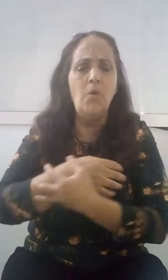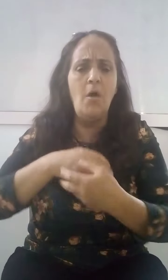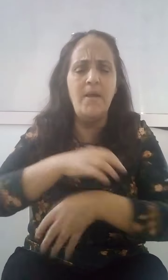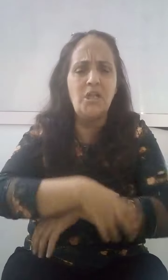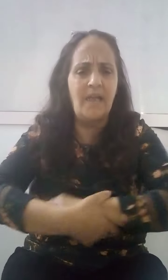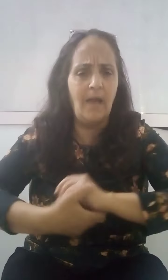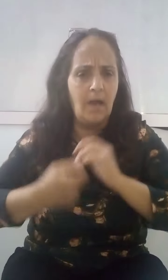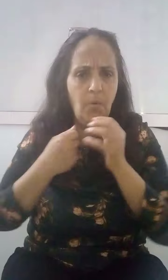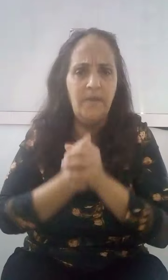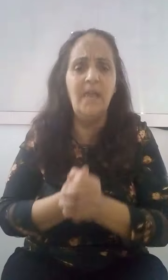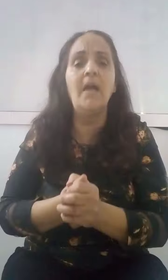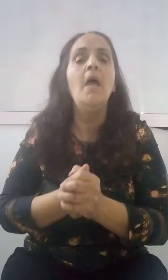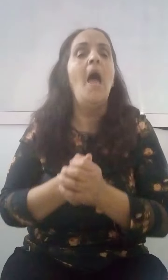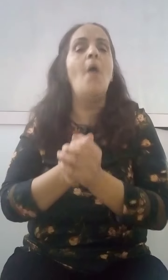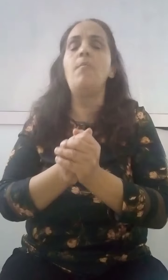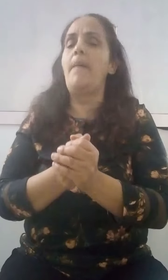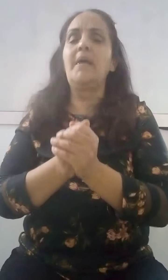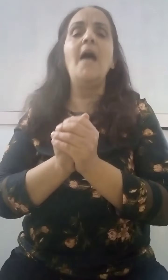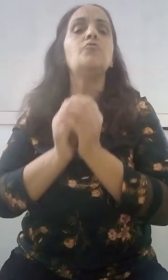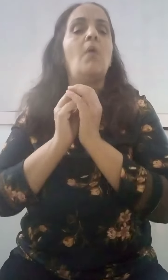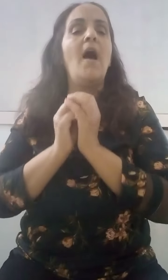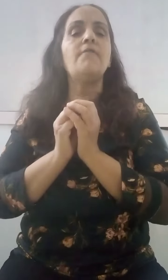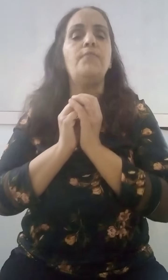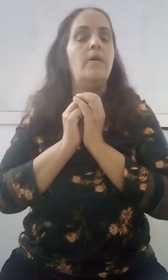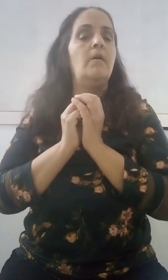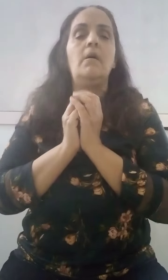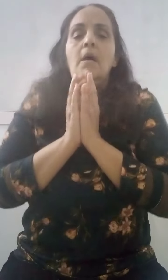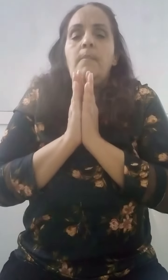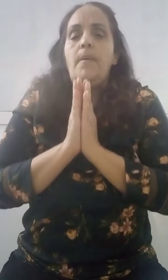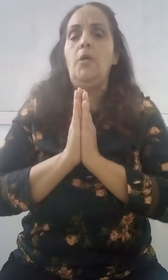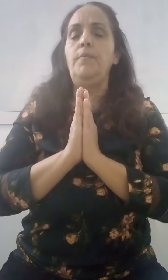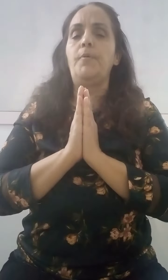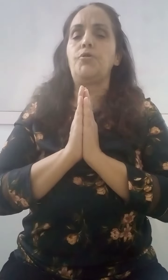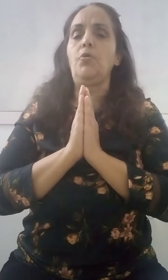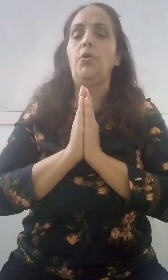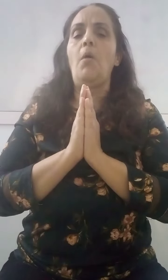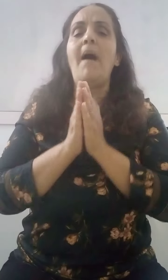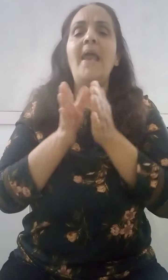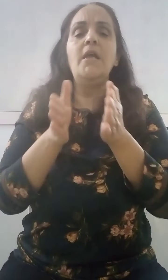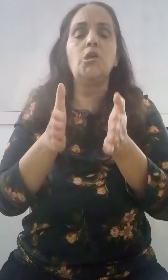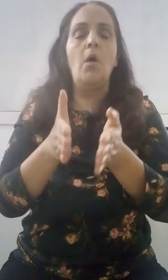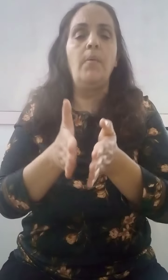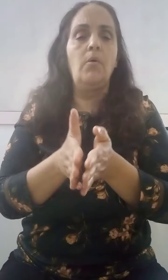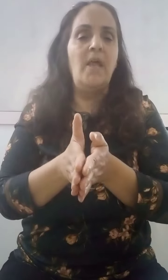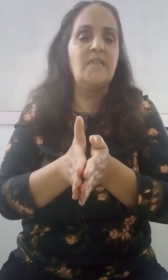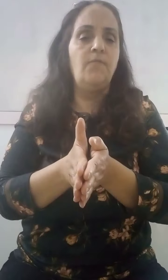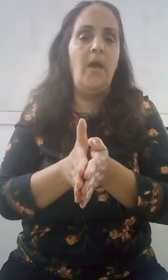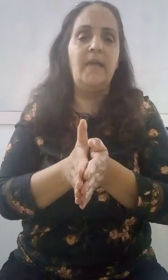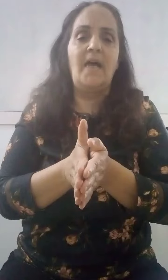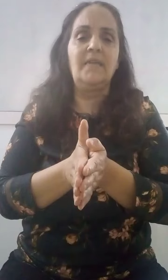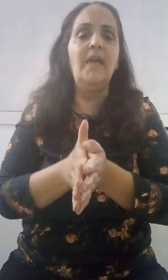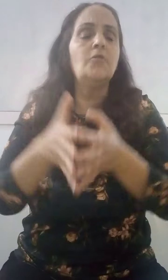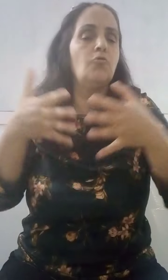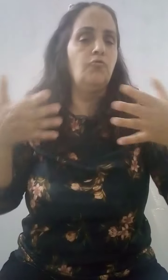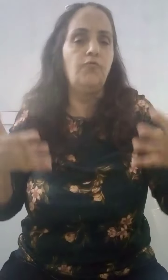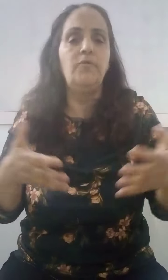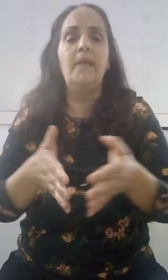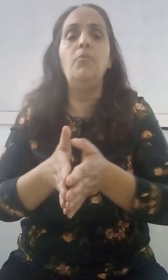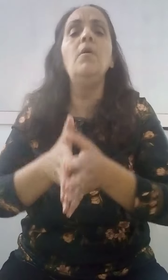المعجلة الذي يقرر لك حاول معي أن تقوم بطور مواصف النمال ذلك بالجوم الأين كمعجلة راتب الأشياء